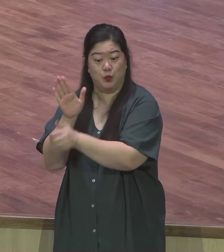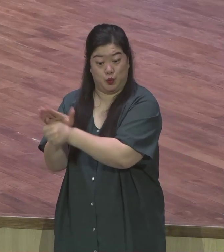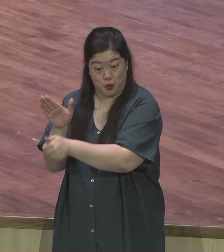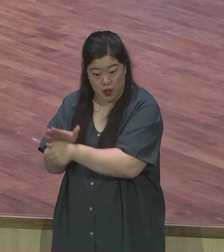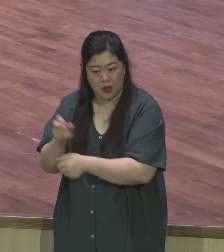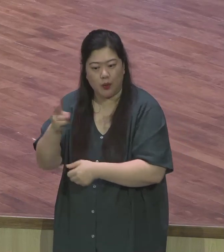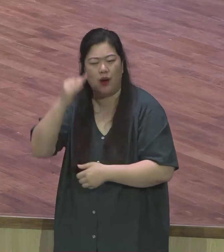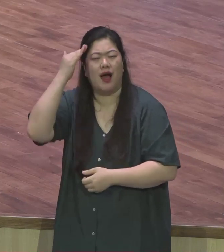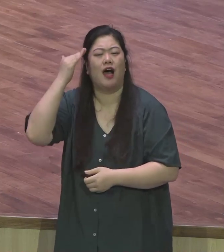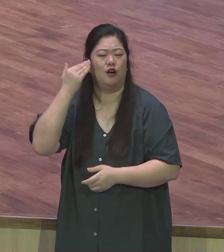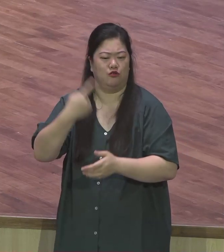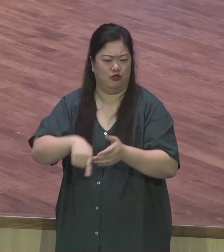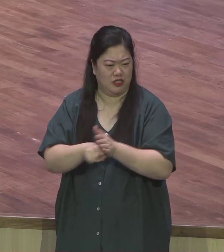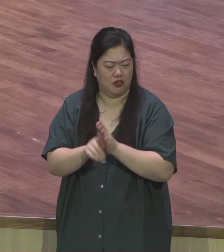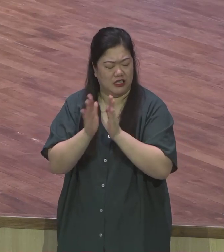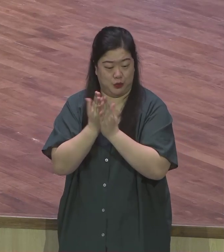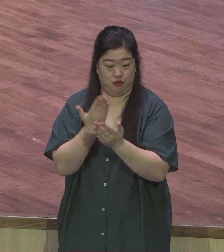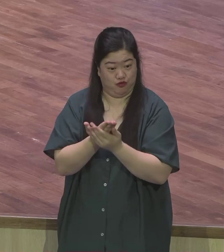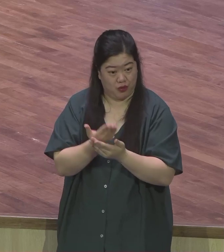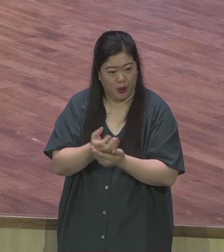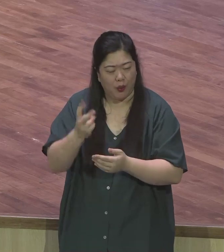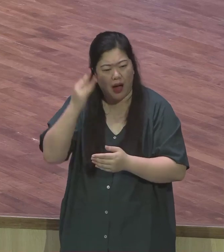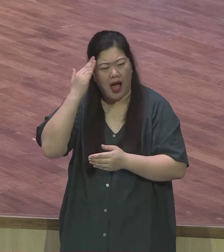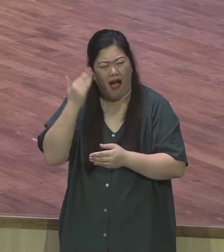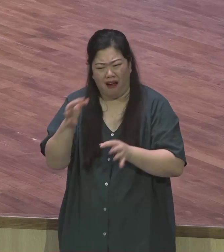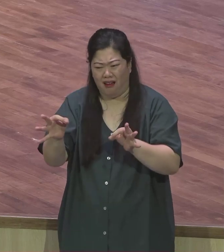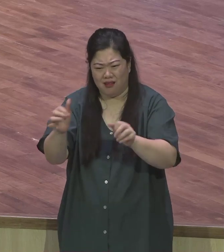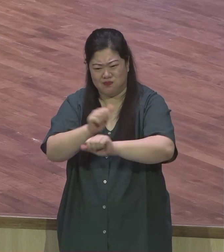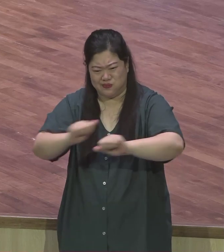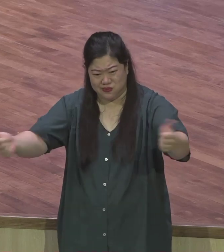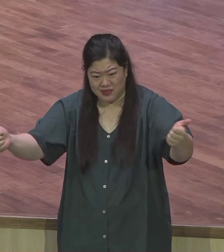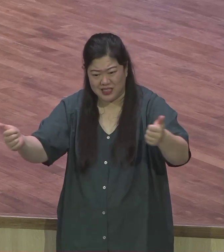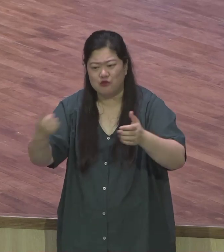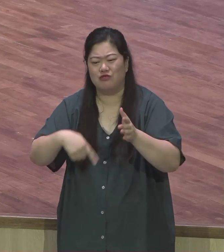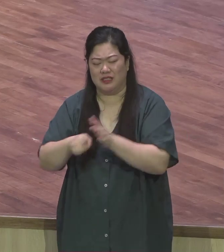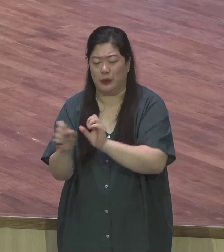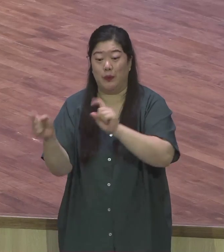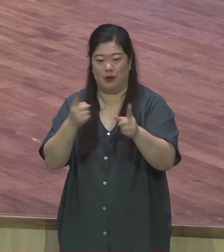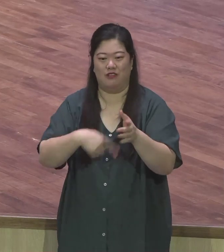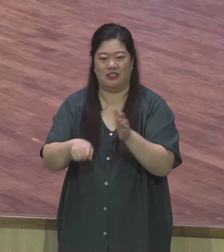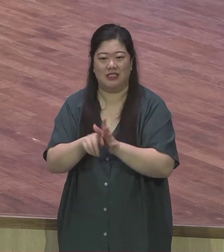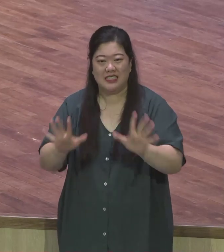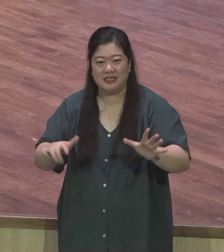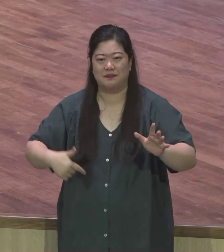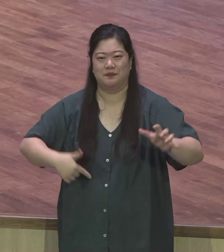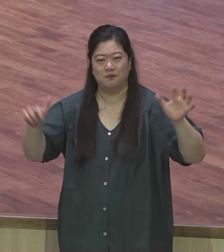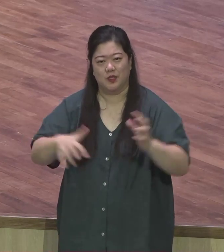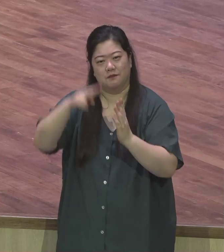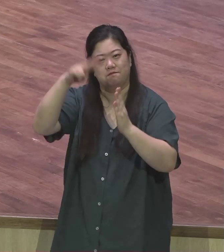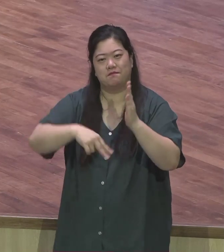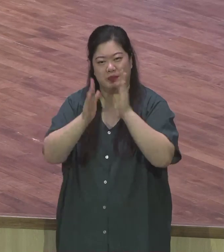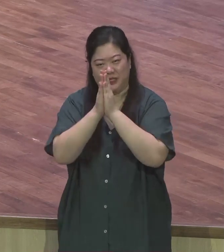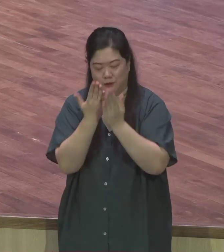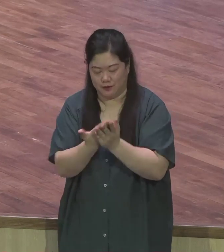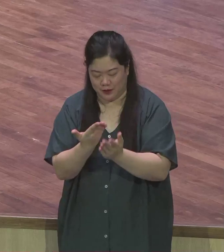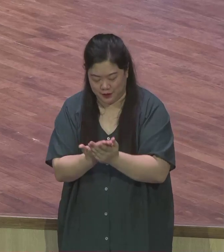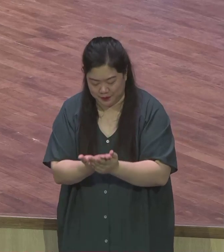바랍니다 경제 위기 극복을 위하여서 이 시간 함께 통성으로 기도하도록 하겠습니다 하나님 감사를 드립니다